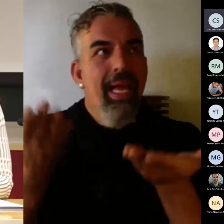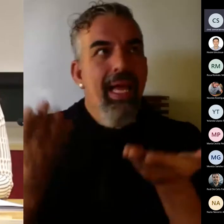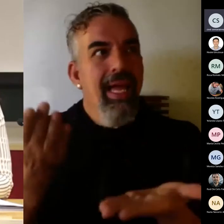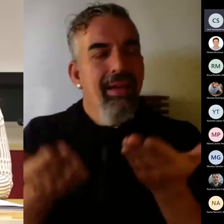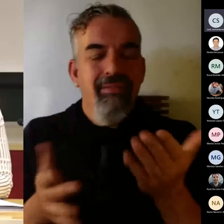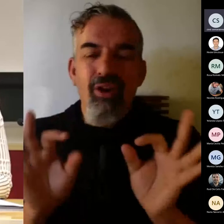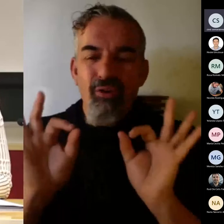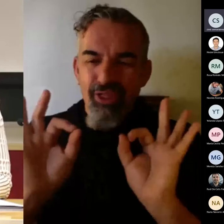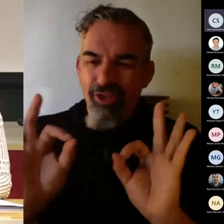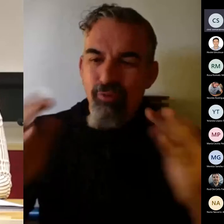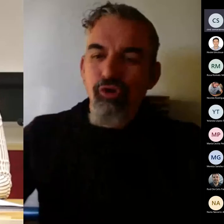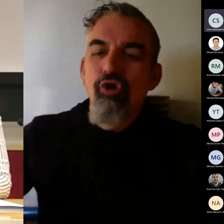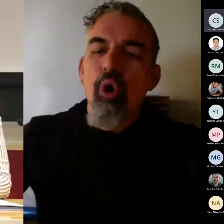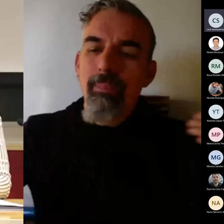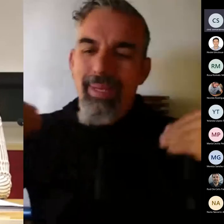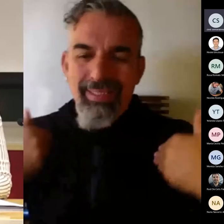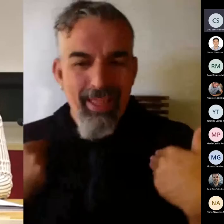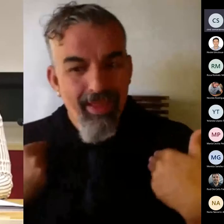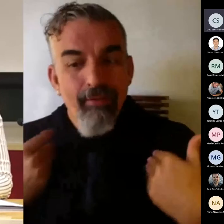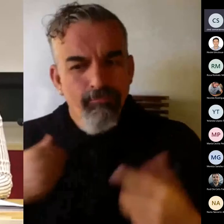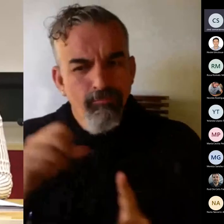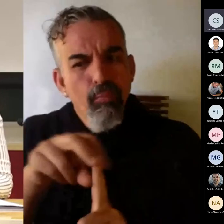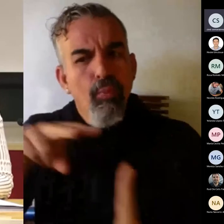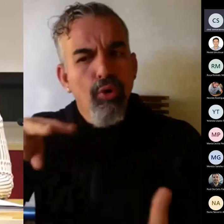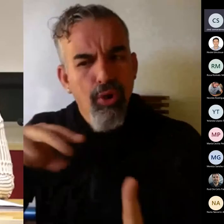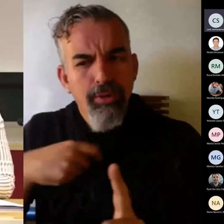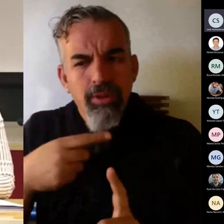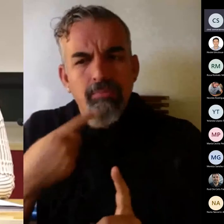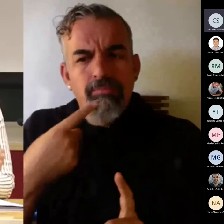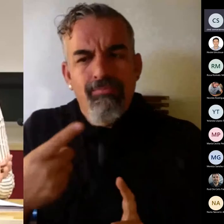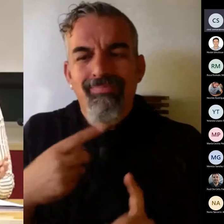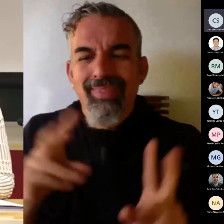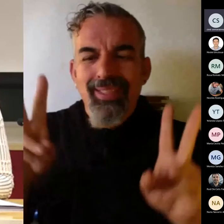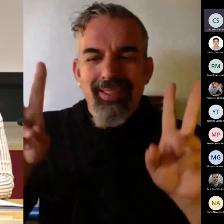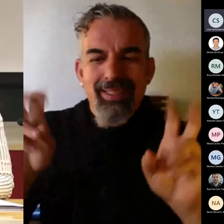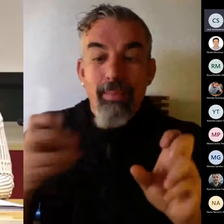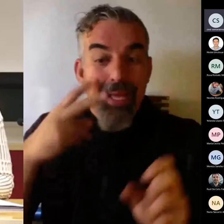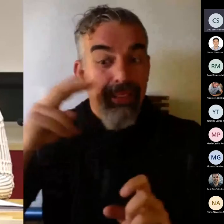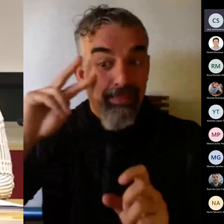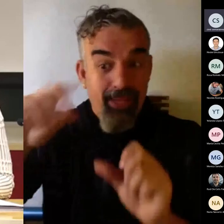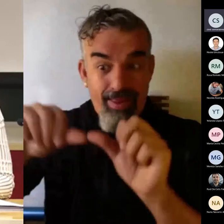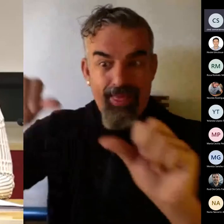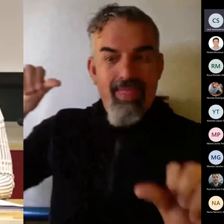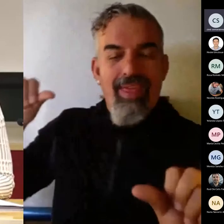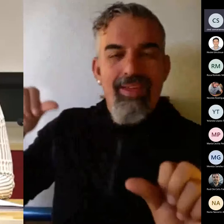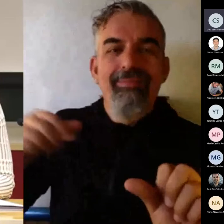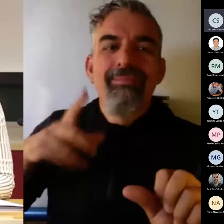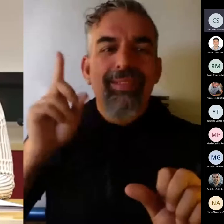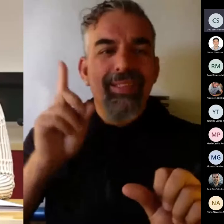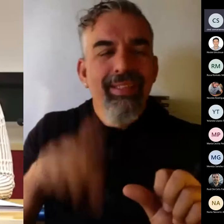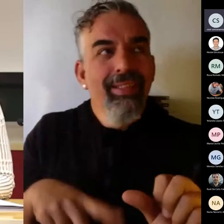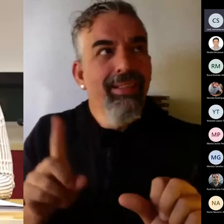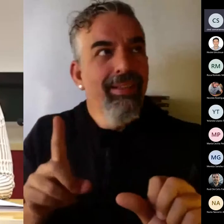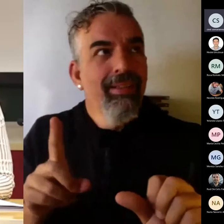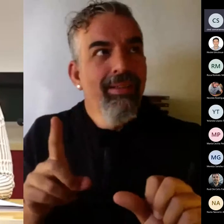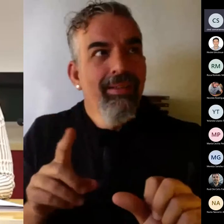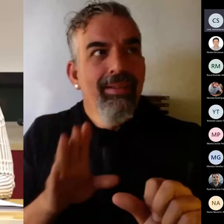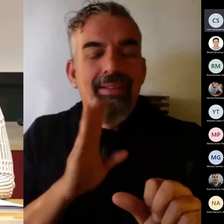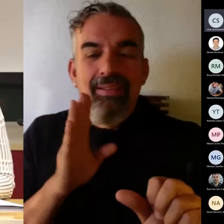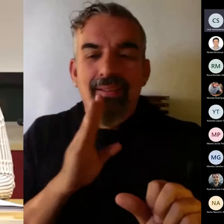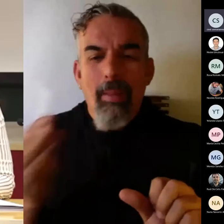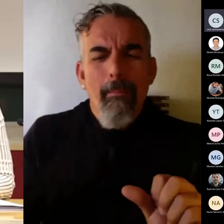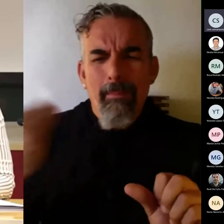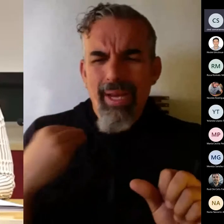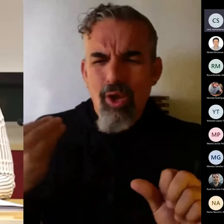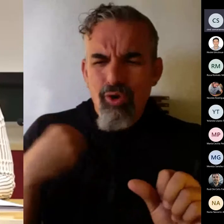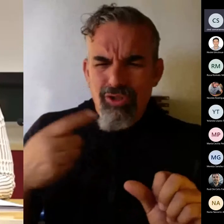competencial. Entonces, el enfoque que yo le voy a dar es a través de toda la experiencia y a través de las preguntas que estoy segura